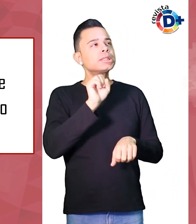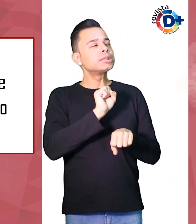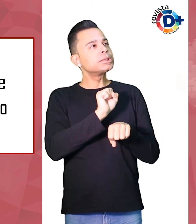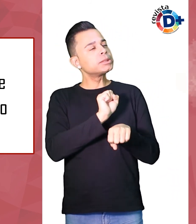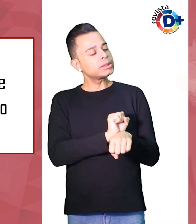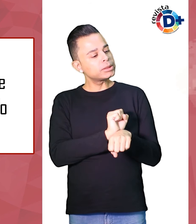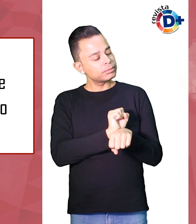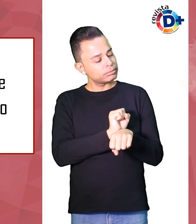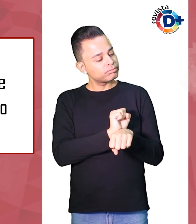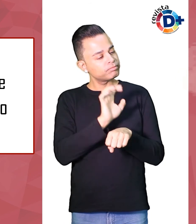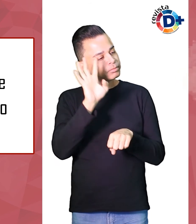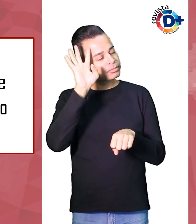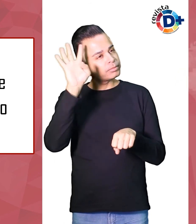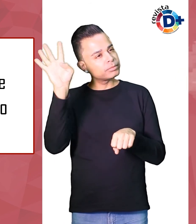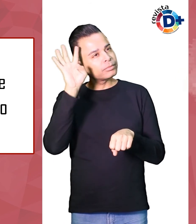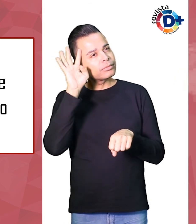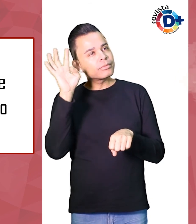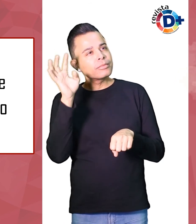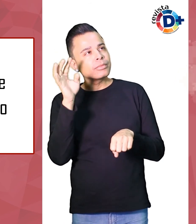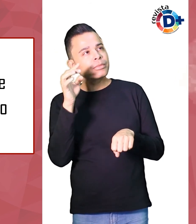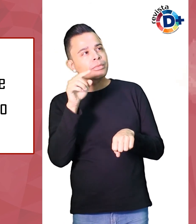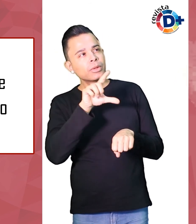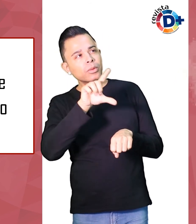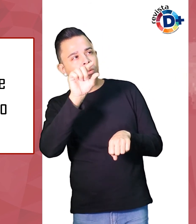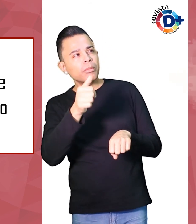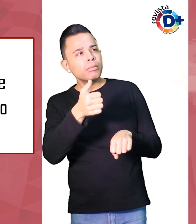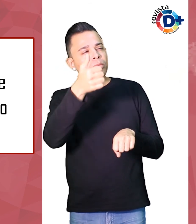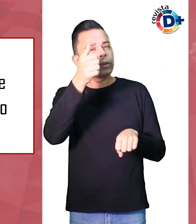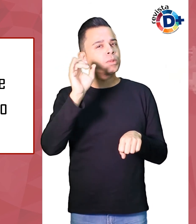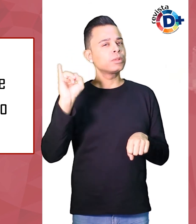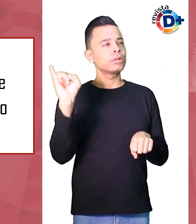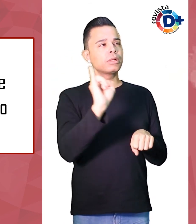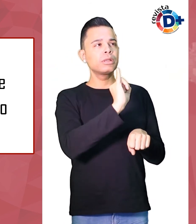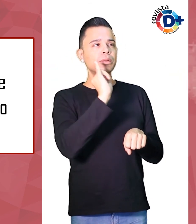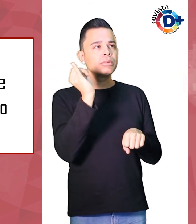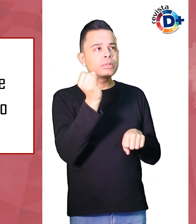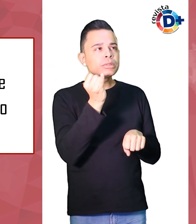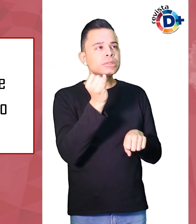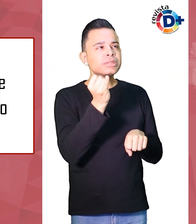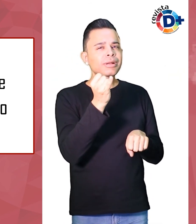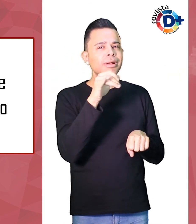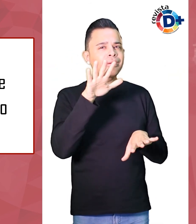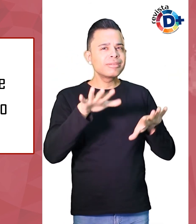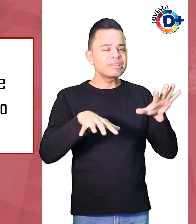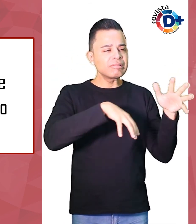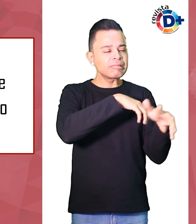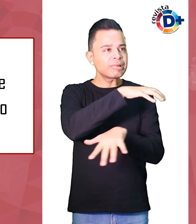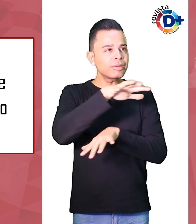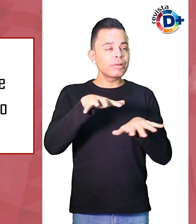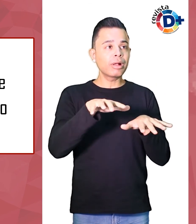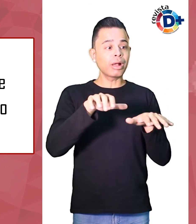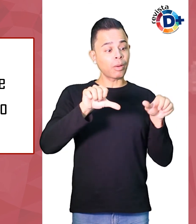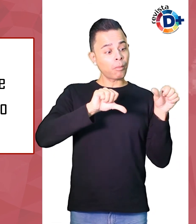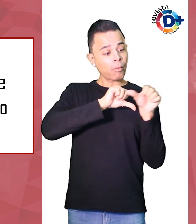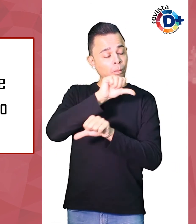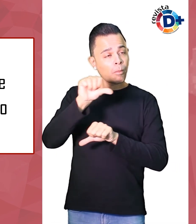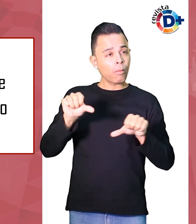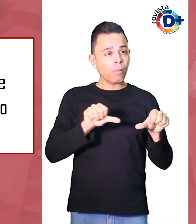significativas e reorganizá-las em outro plano para quem sabe assim podermos confirmar